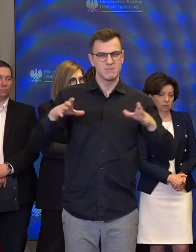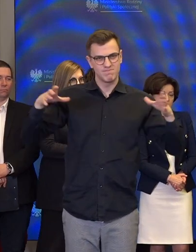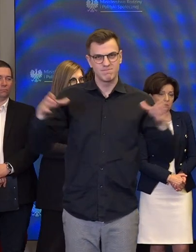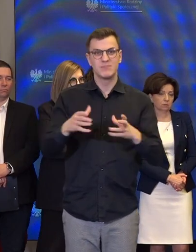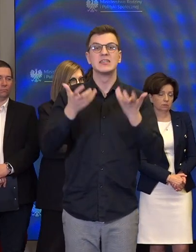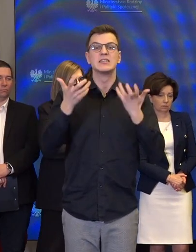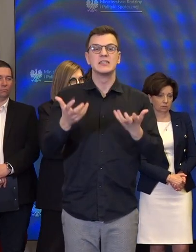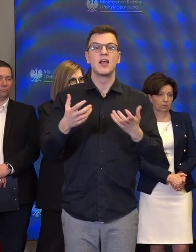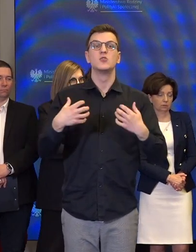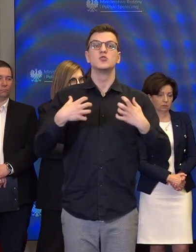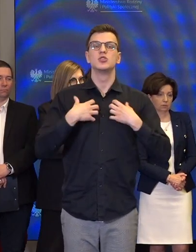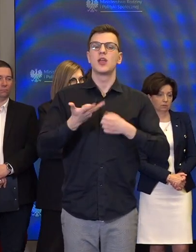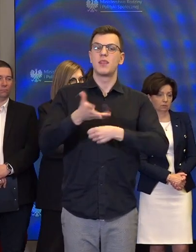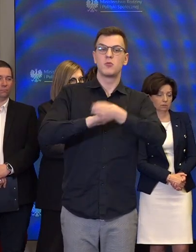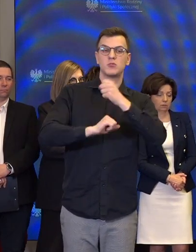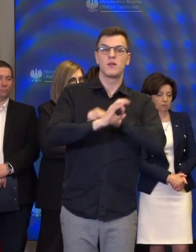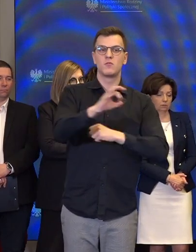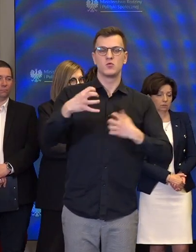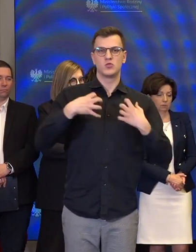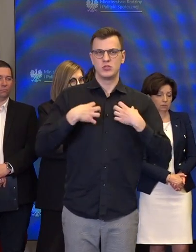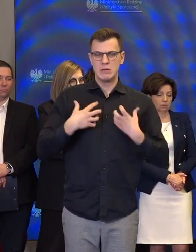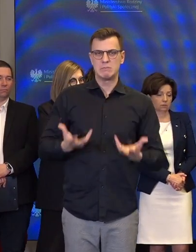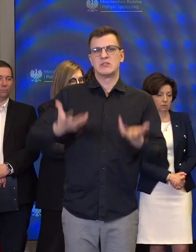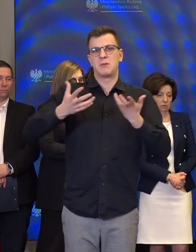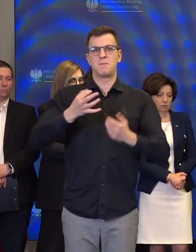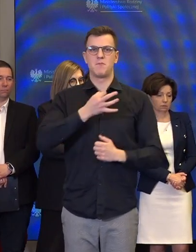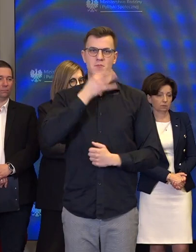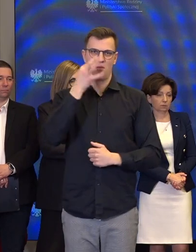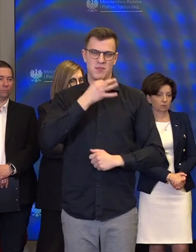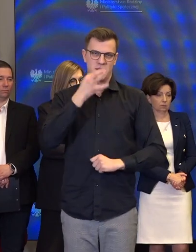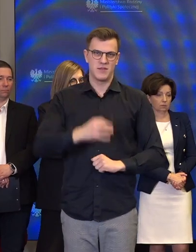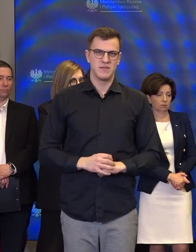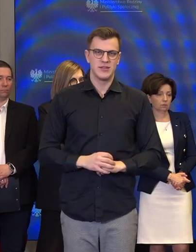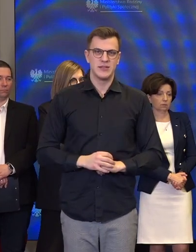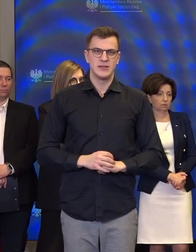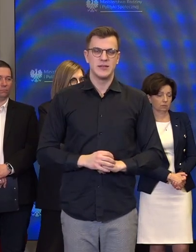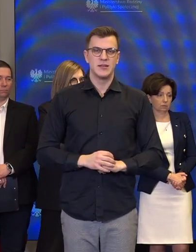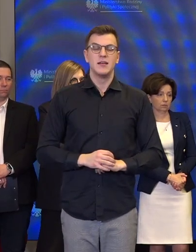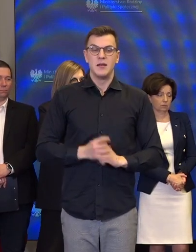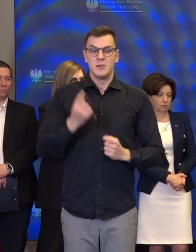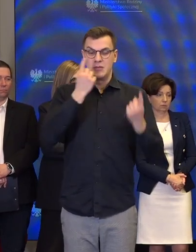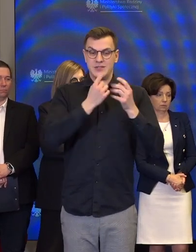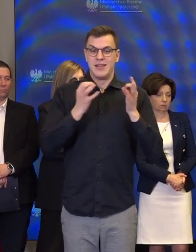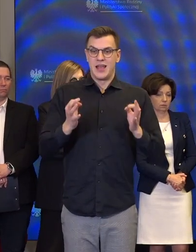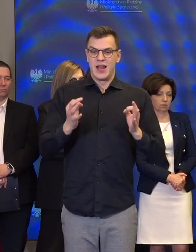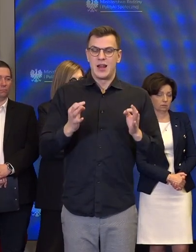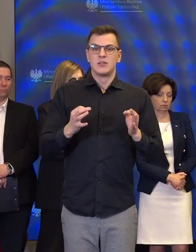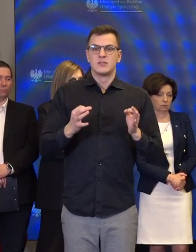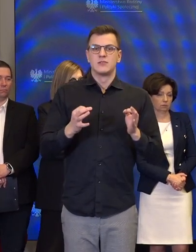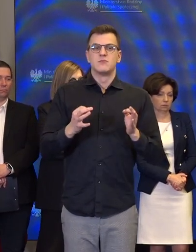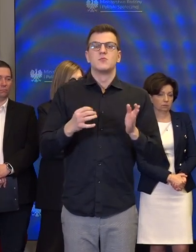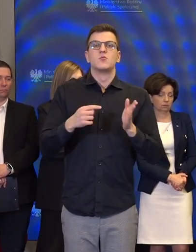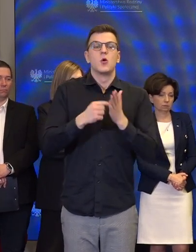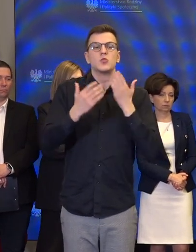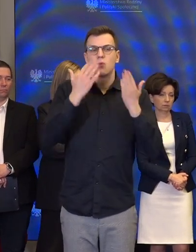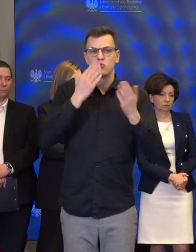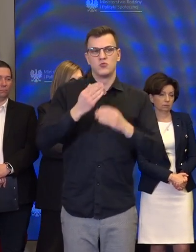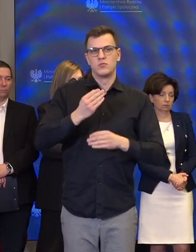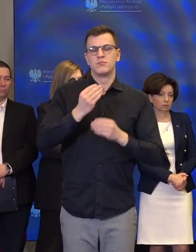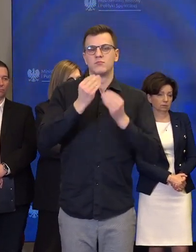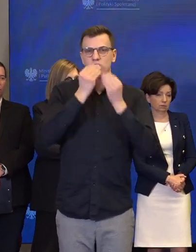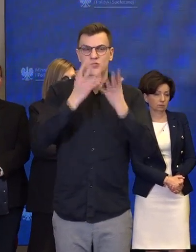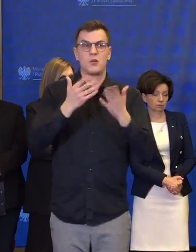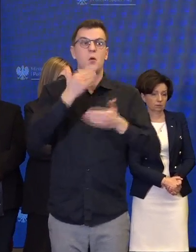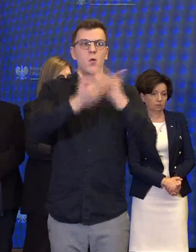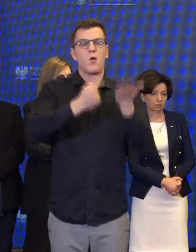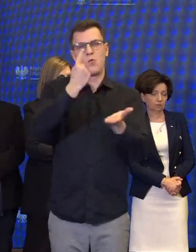osób niepełnosprawnych z niepełnosprawnością. I wydaje się, że jesteśmy na bardzo dobrej drodze do tego, żeby to osiągnąć po